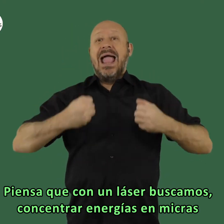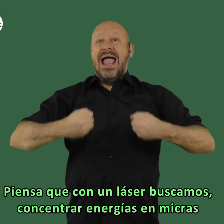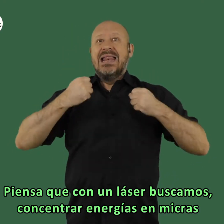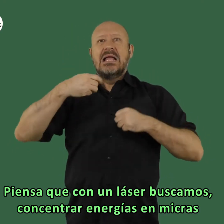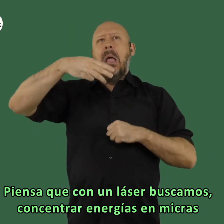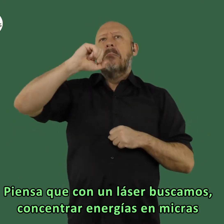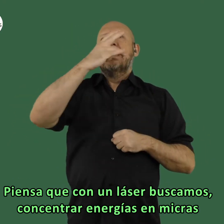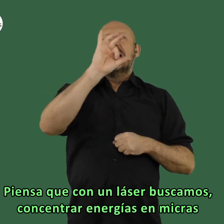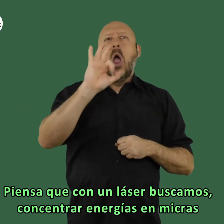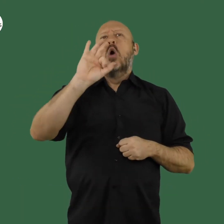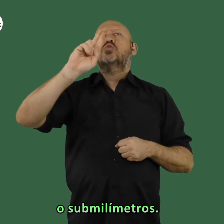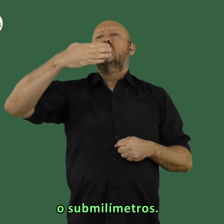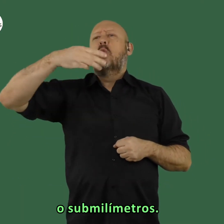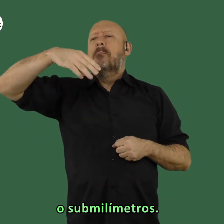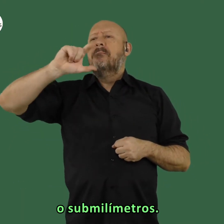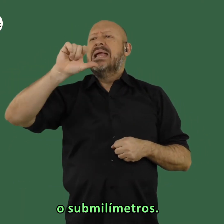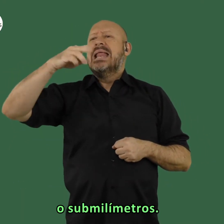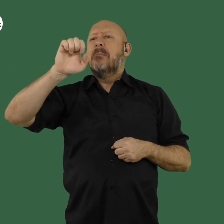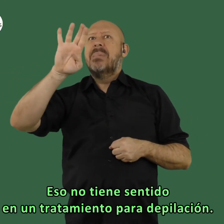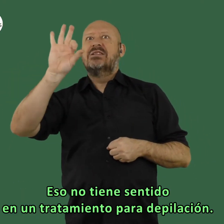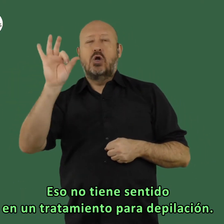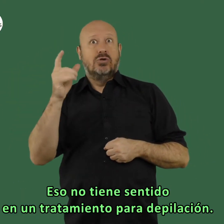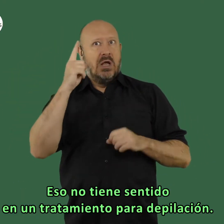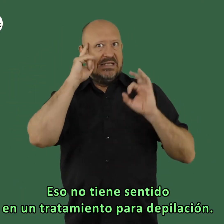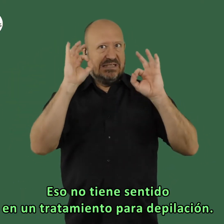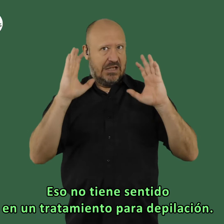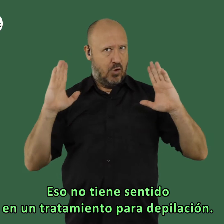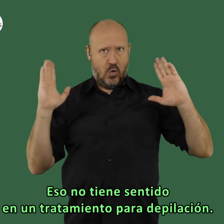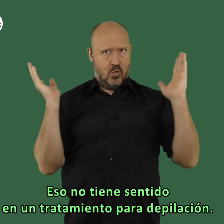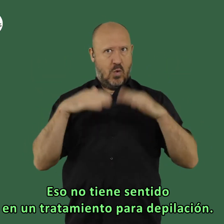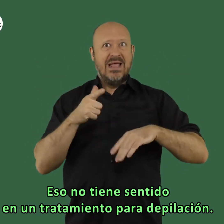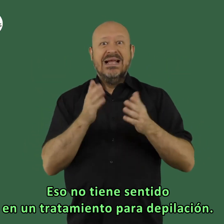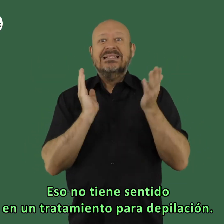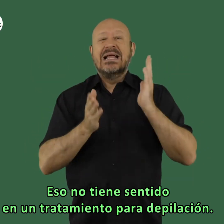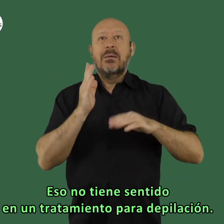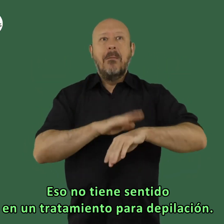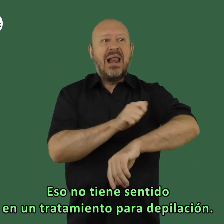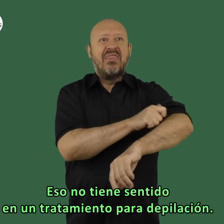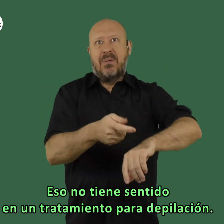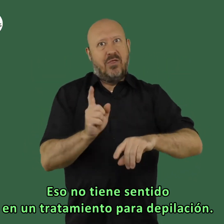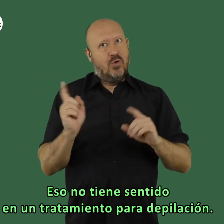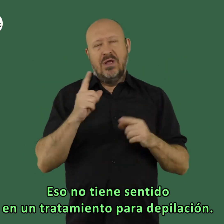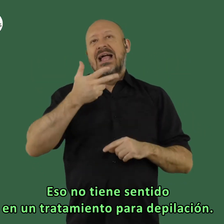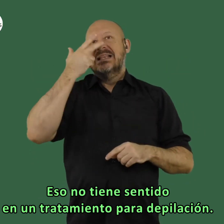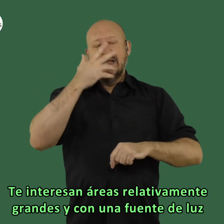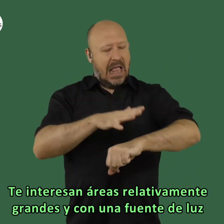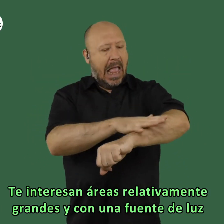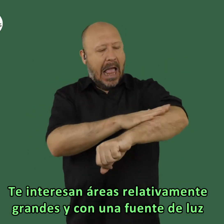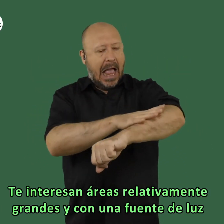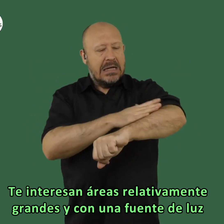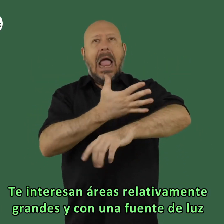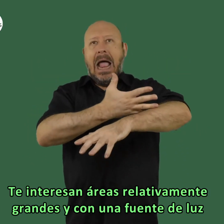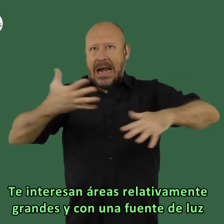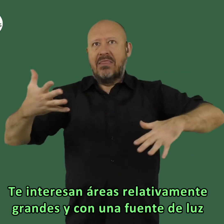concentrar energía en micras o sub milímetro eso no no tiene sentido en un un tratamiento para depilación te